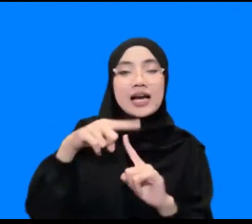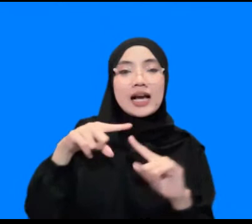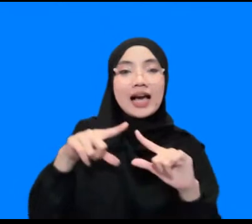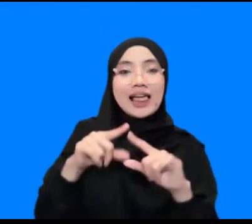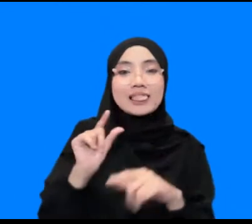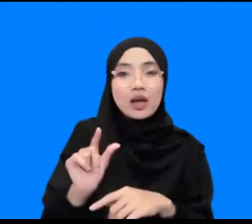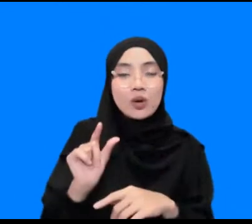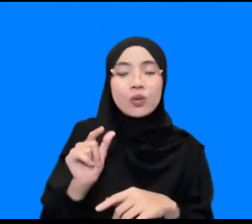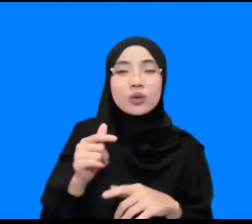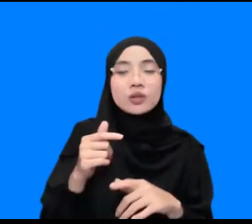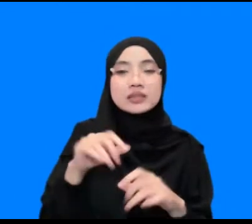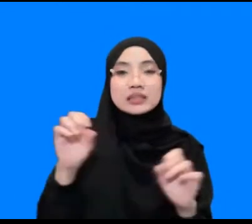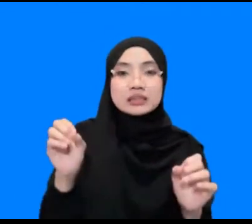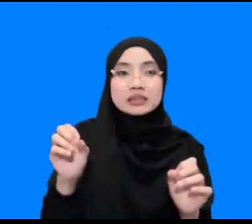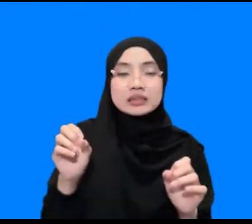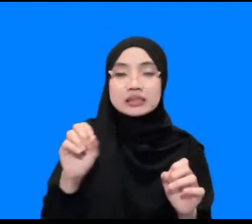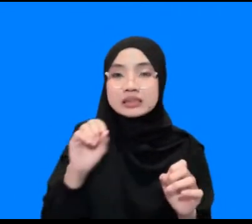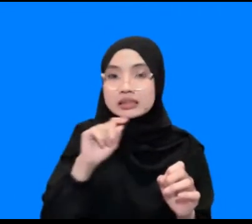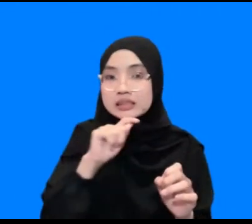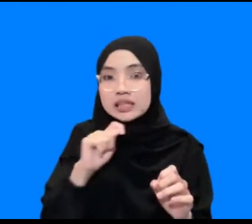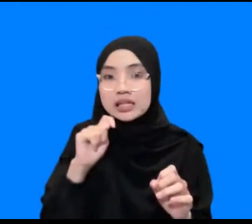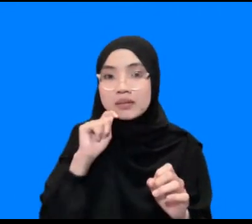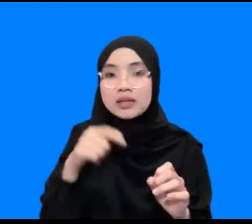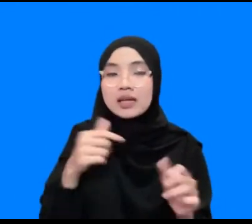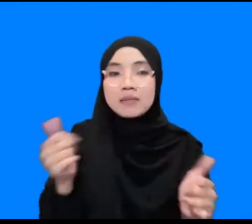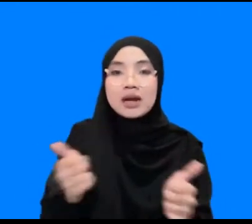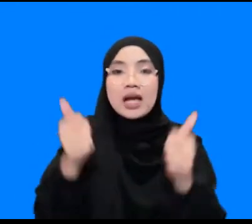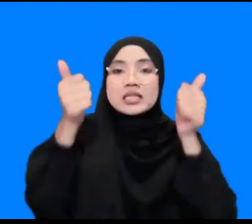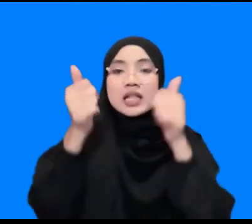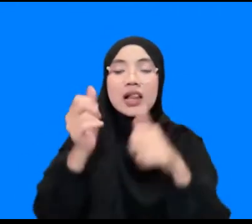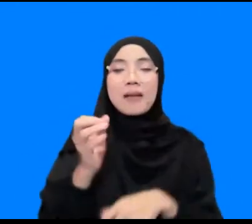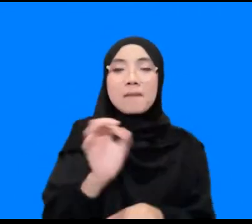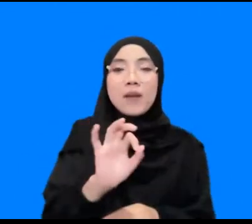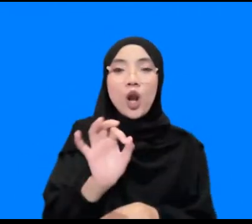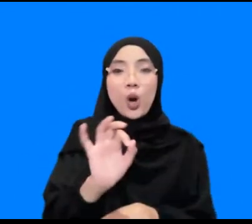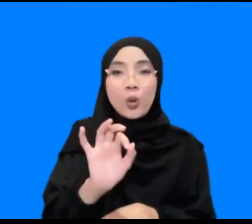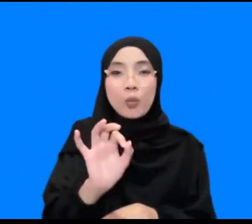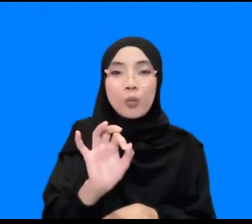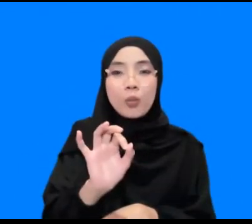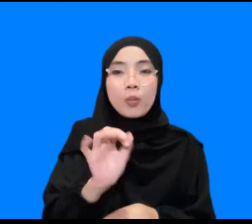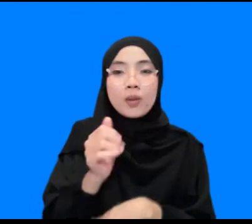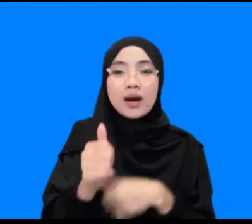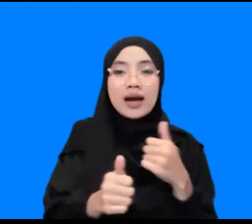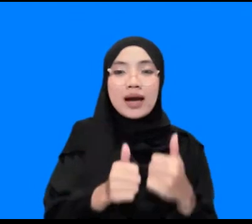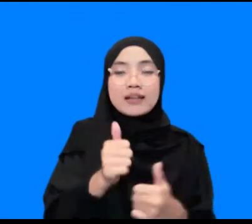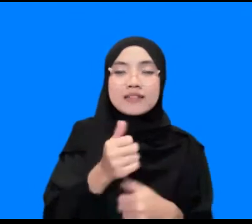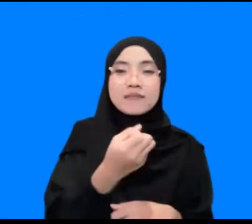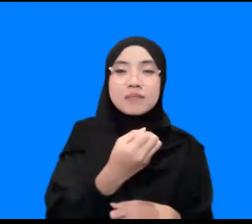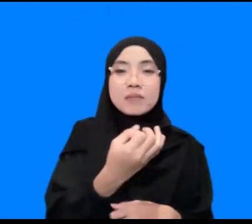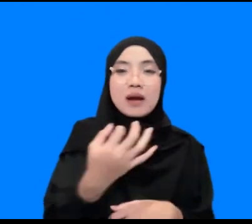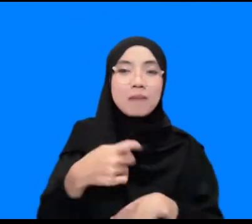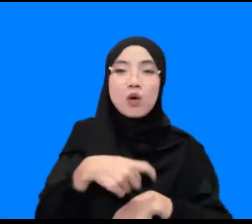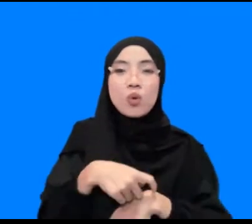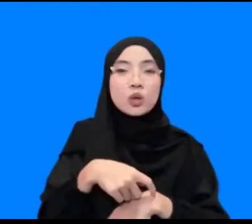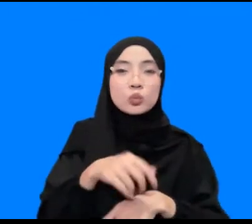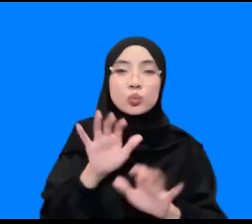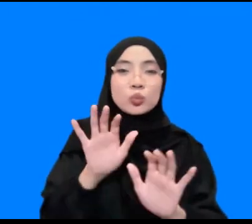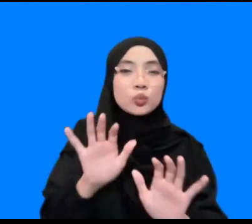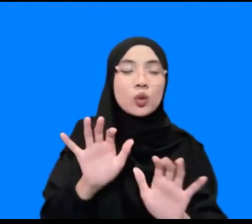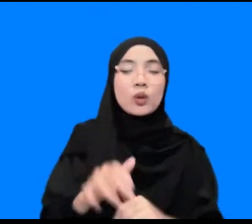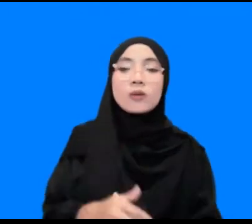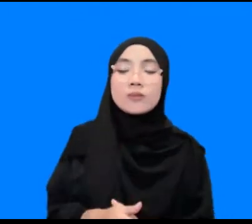disitu ternyata kita belum berhasil ya jadi hanya aktif beberapa saat lah gitu